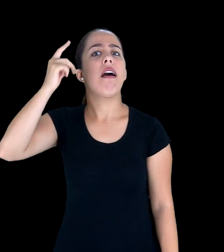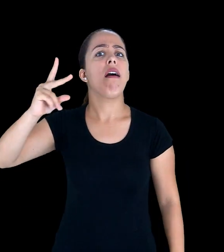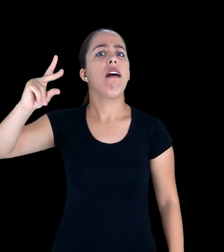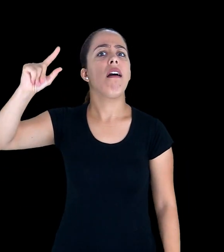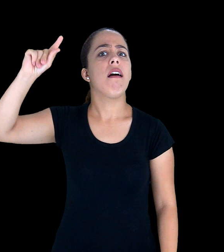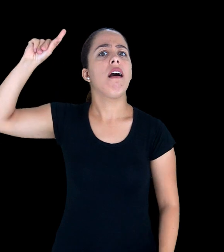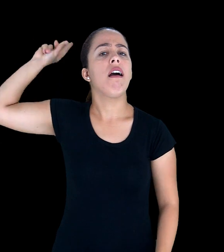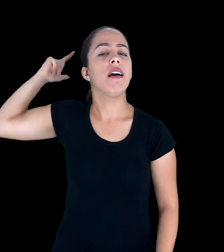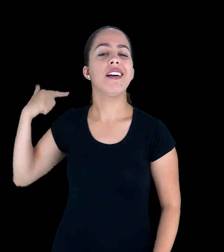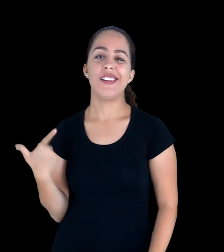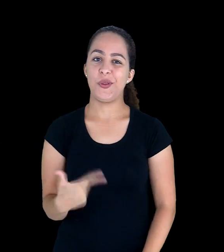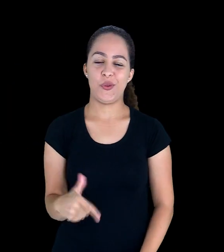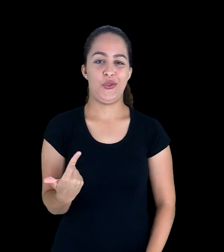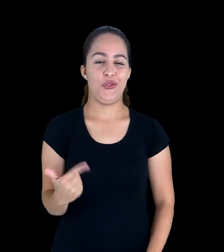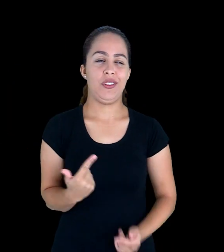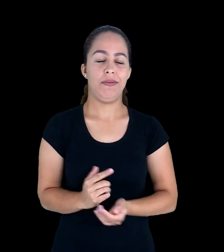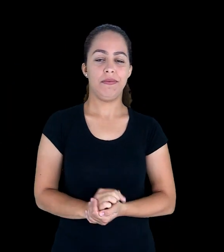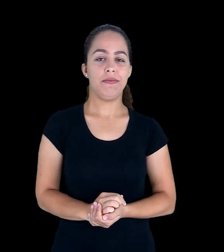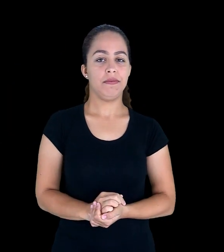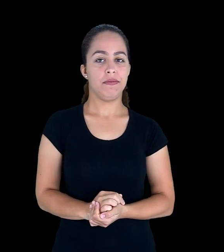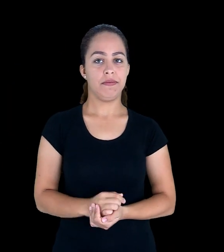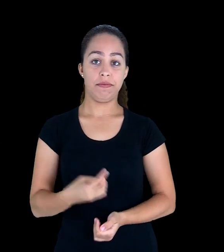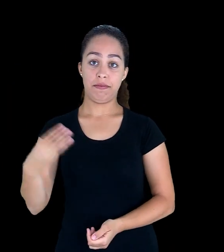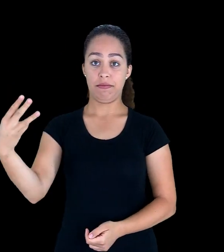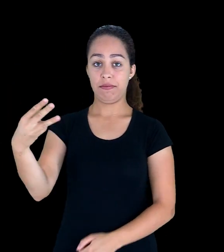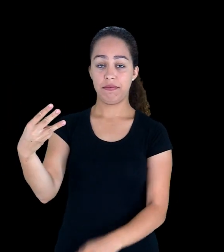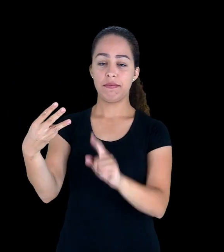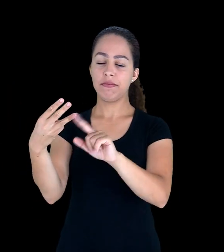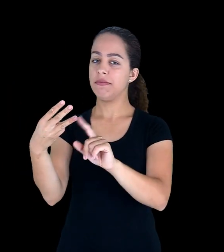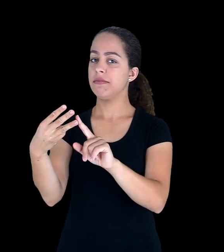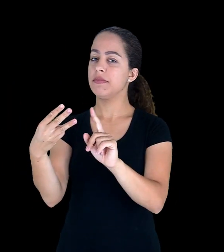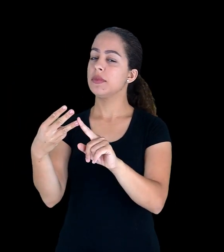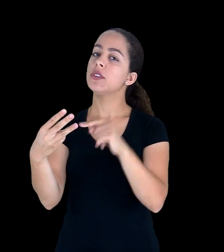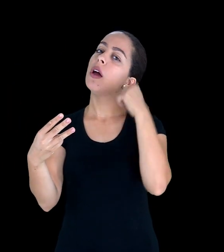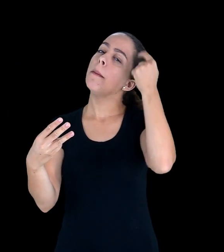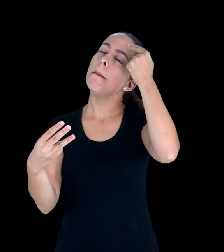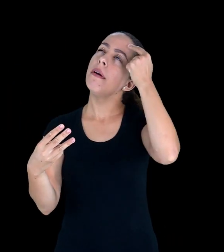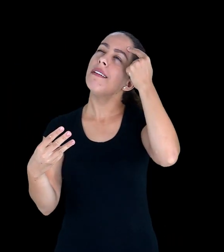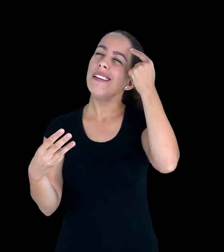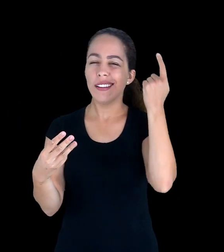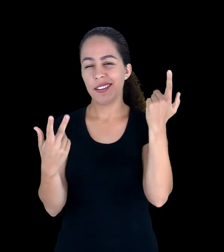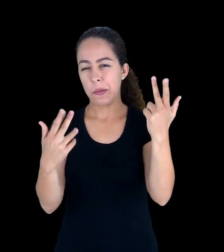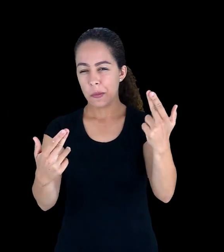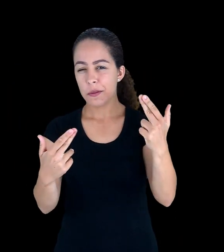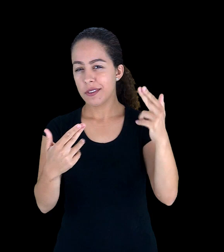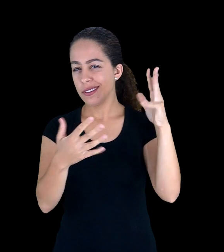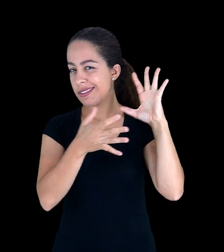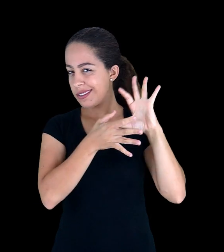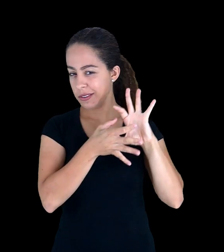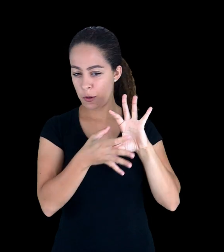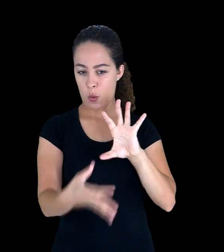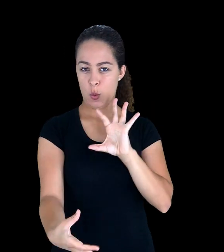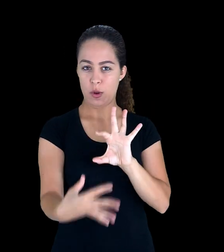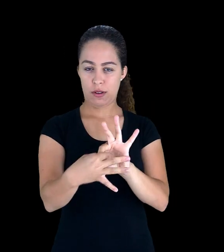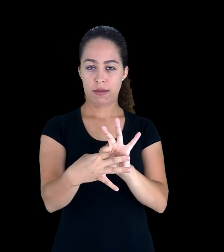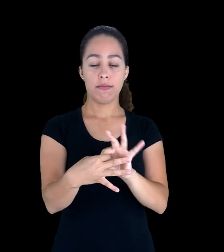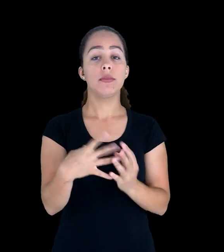momento não existia. E uma terceira consideração, como nós vimos sobre o conectivismo, é